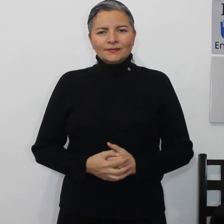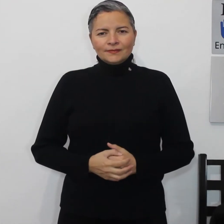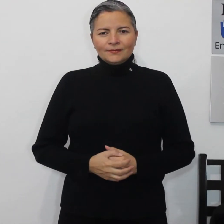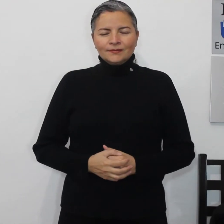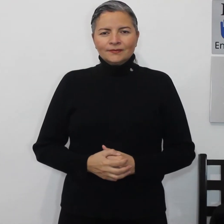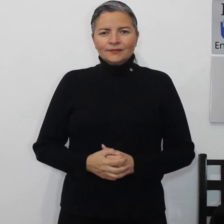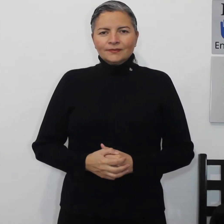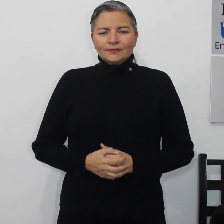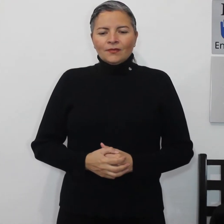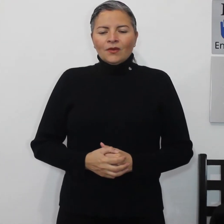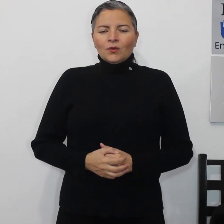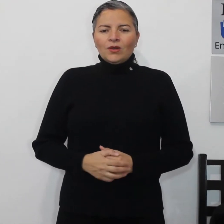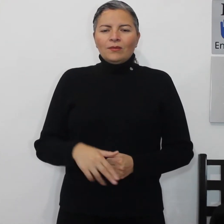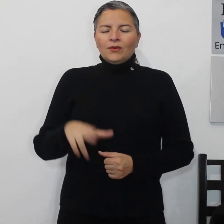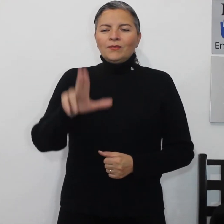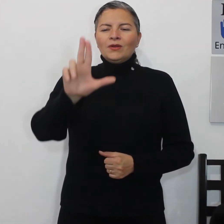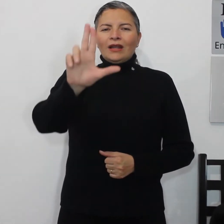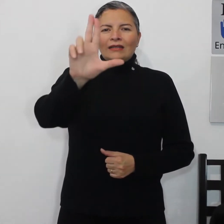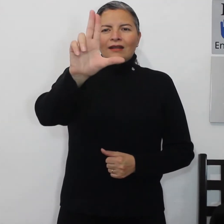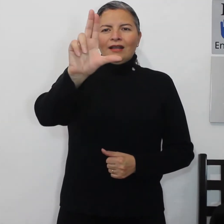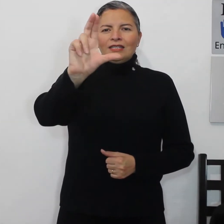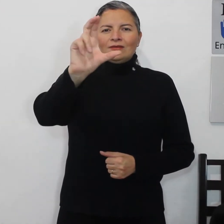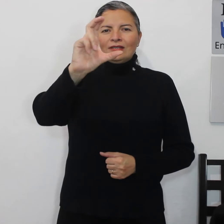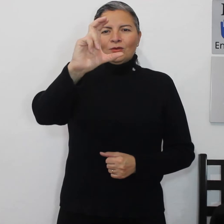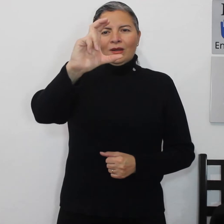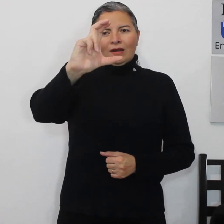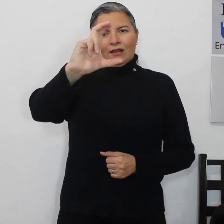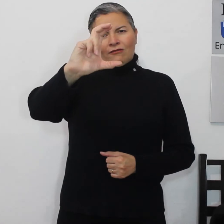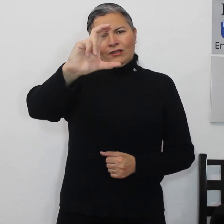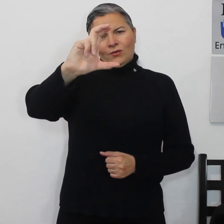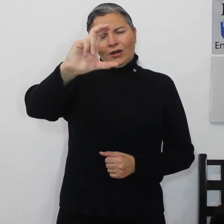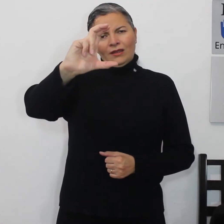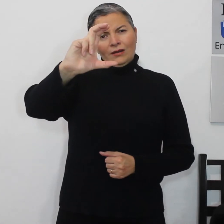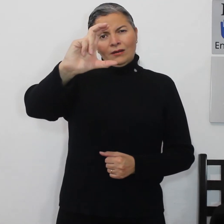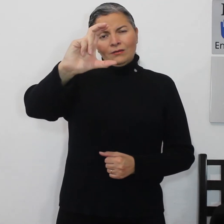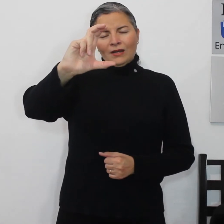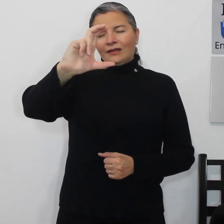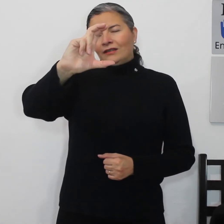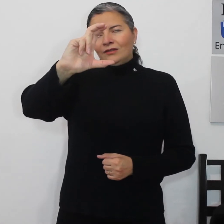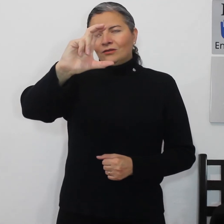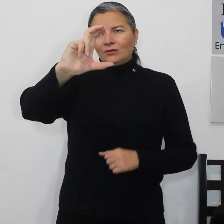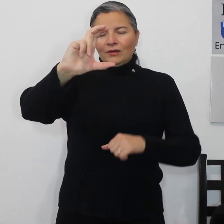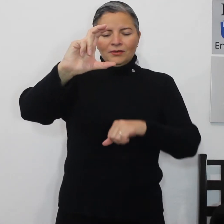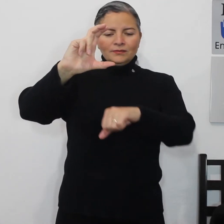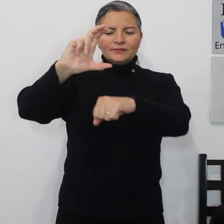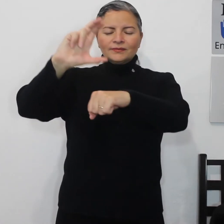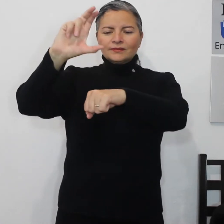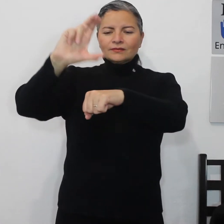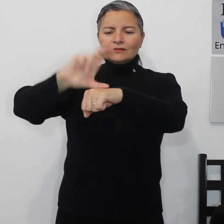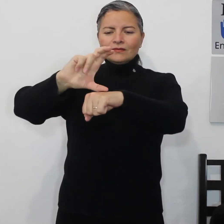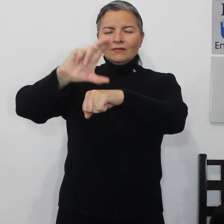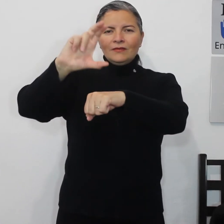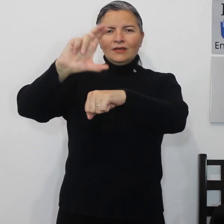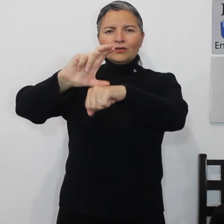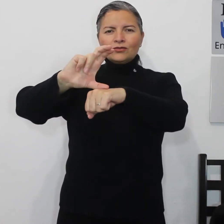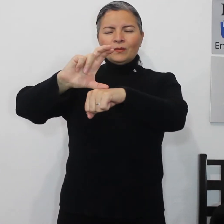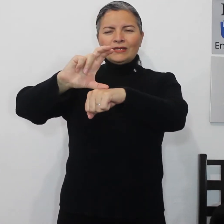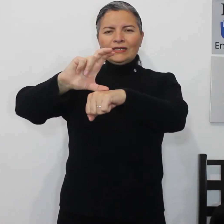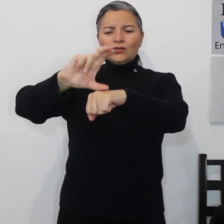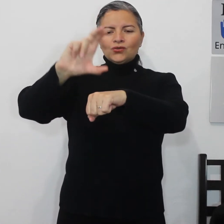huevo huevo la letra H va a tomar la figura del blanquillo o el huevo y dos golpecitos